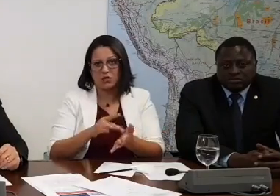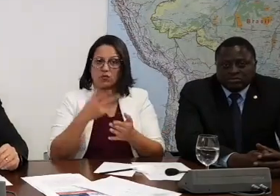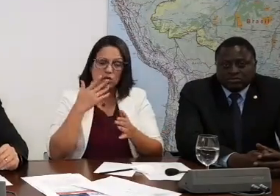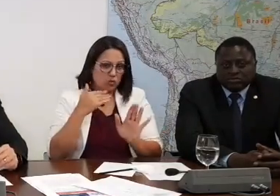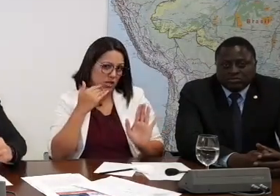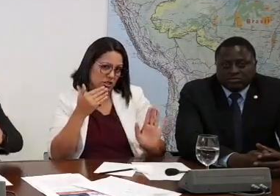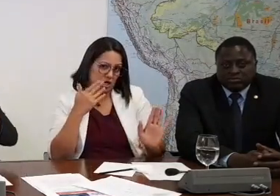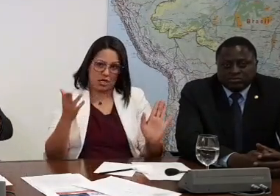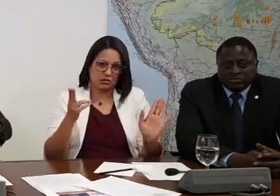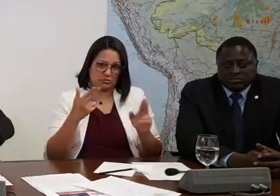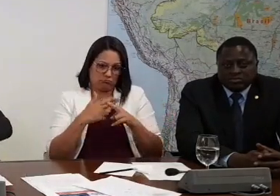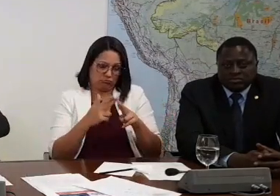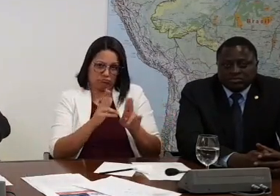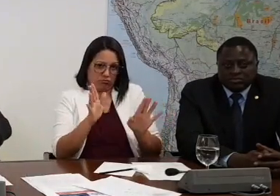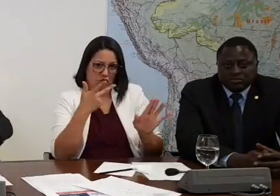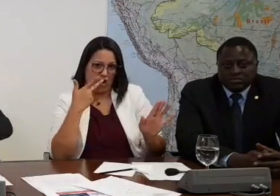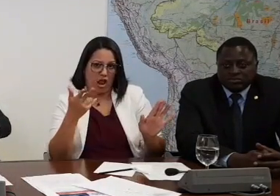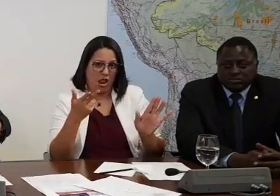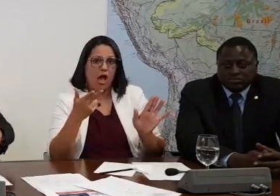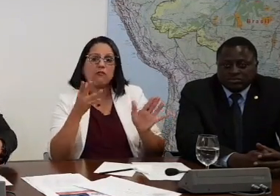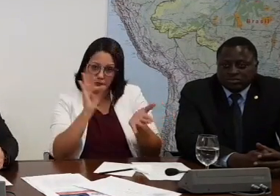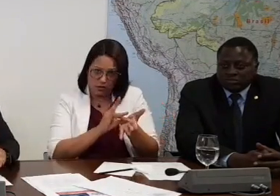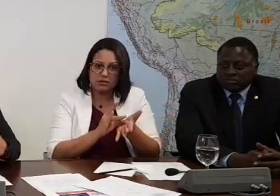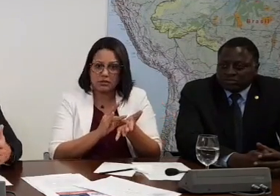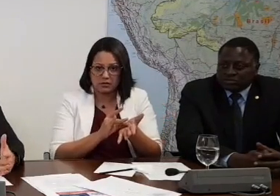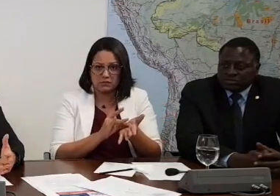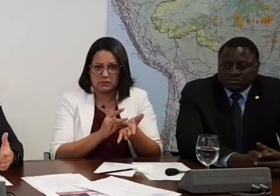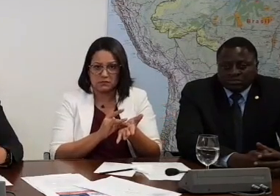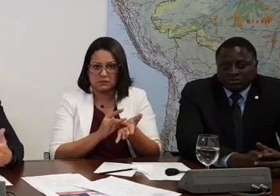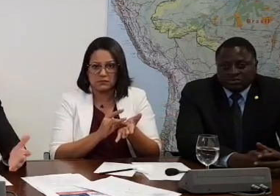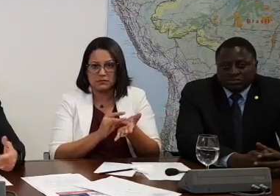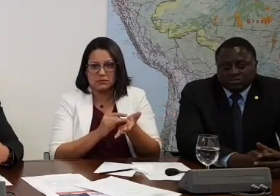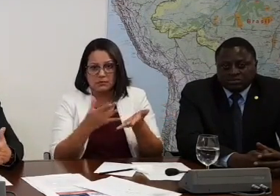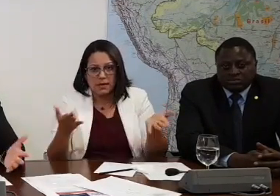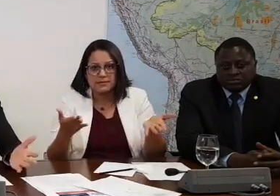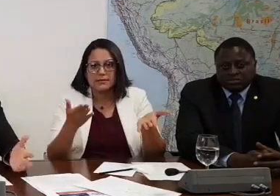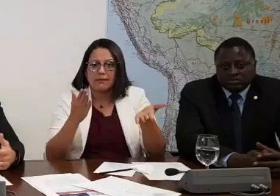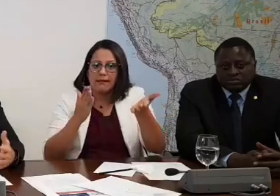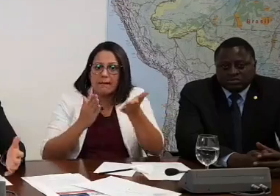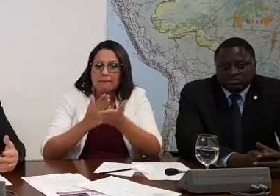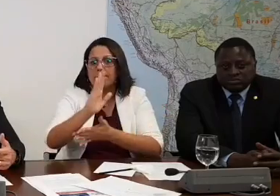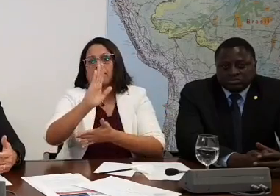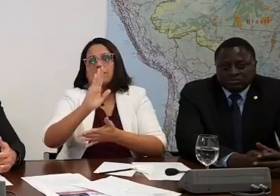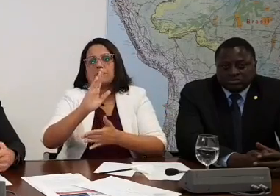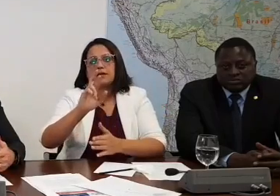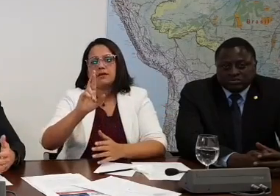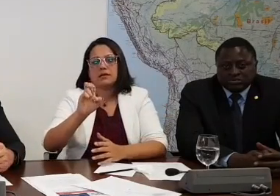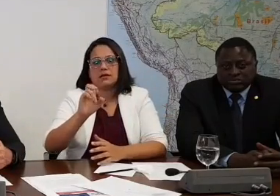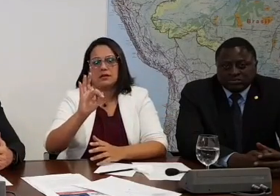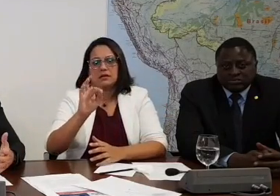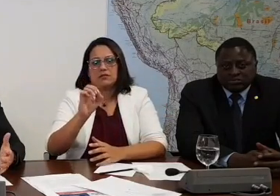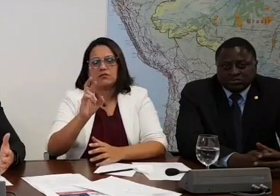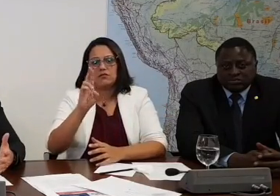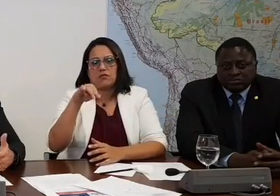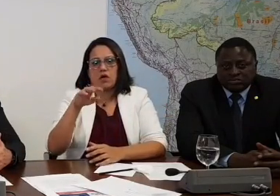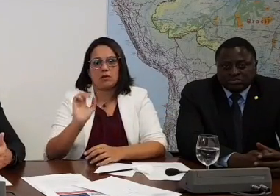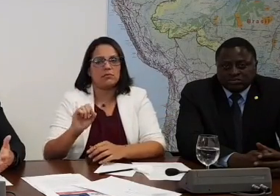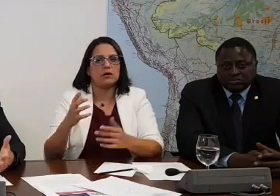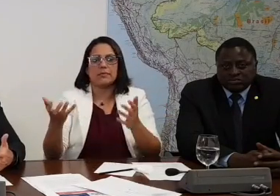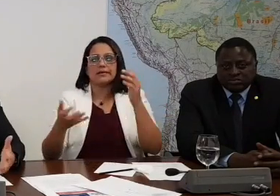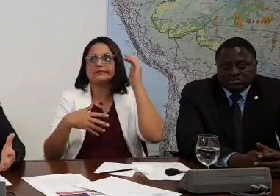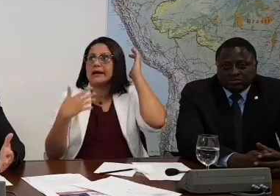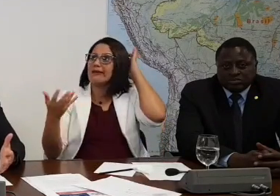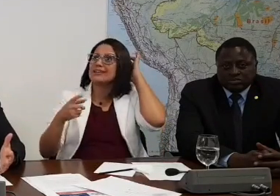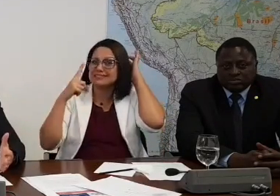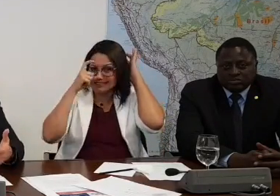polemizar isso aí. Mais reformas subsequentes, se fosse aprovado, o Brasil está em uma situação não é mais tranquila que está